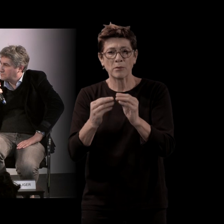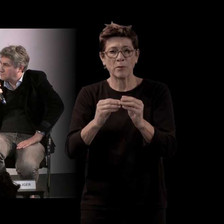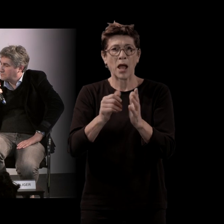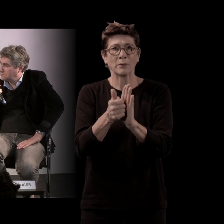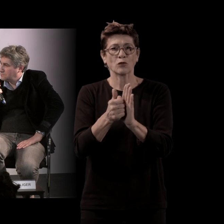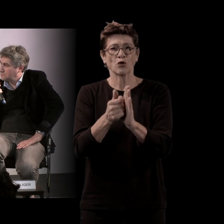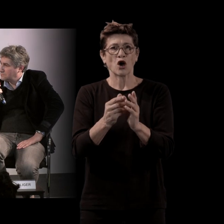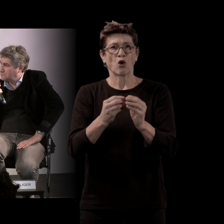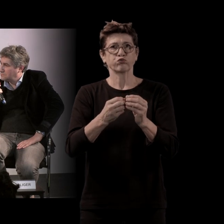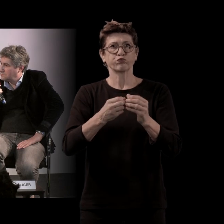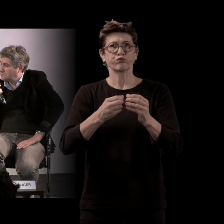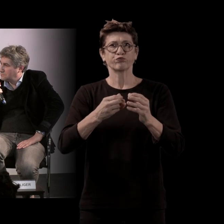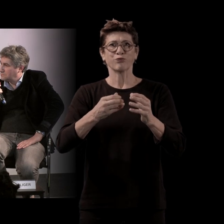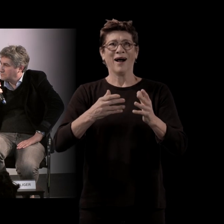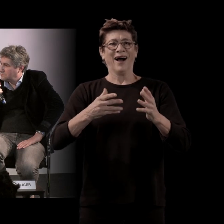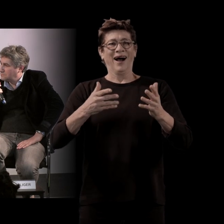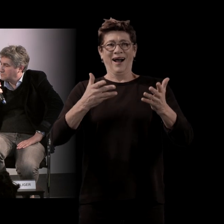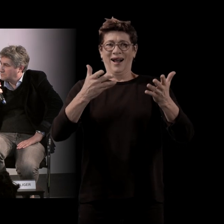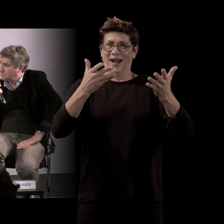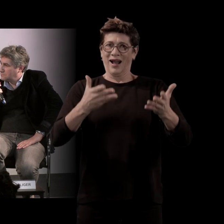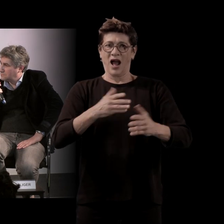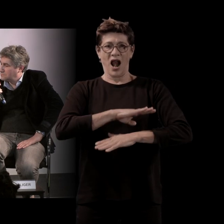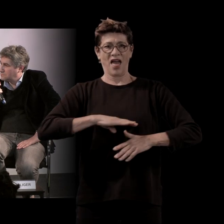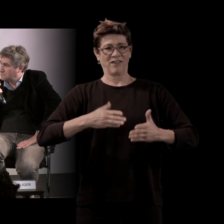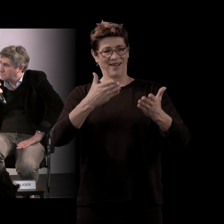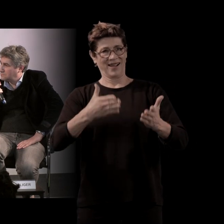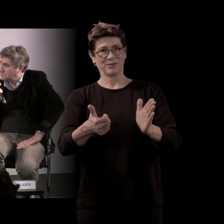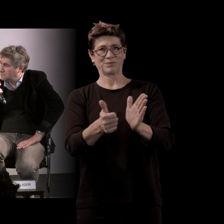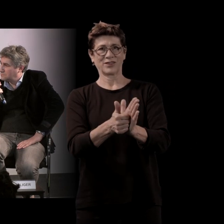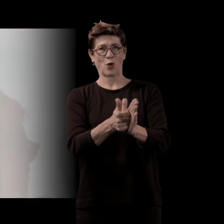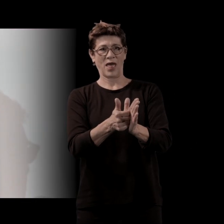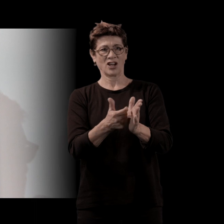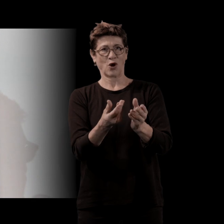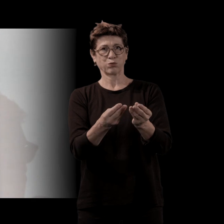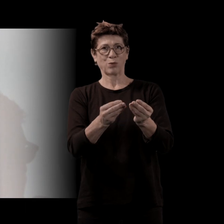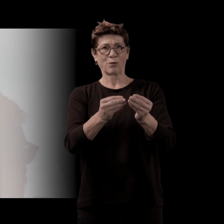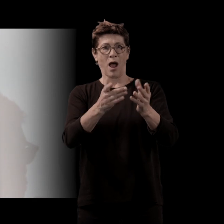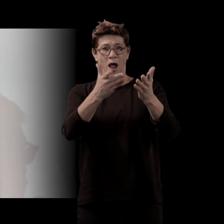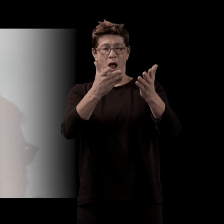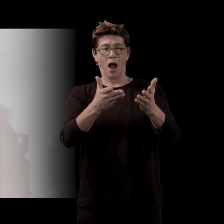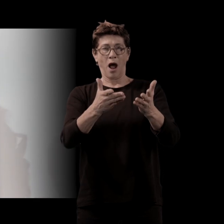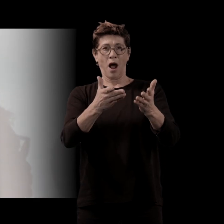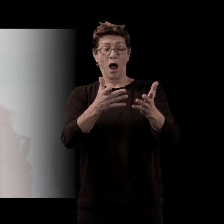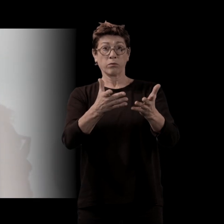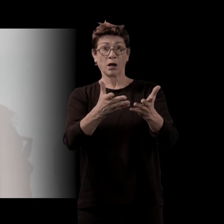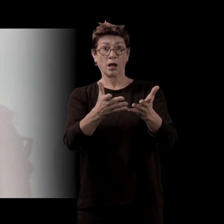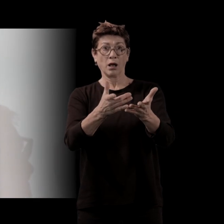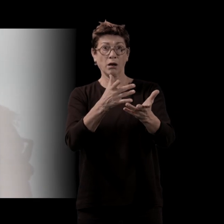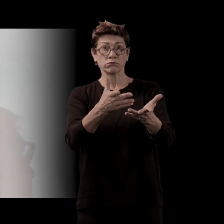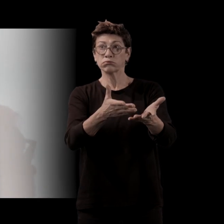devient quelque chose. Et à la fin, vous lui avez fait faire tellement de choses que vous ne le contrôlez plus tout à fait. Il y des choses qu ne